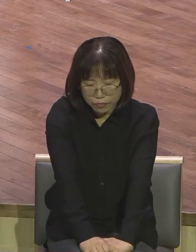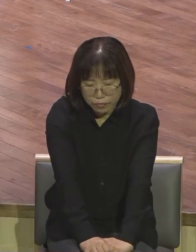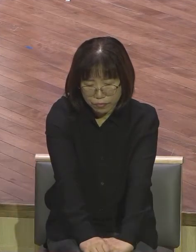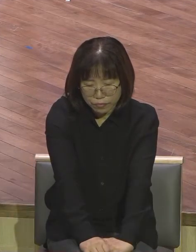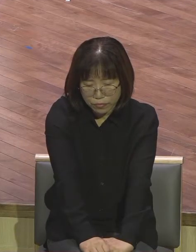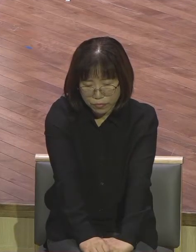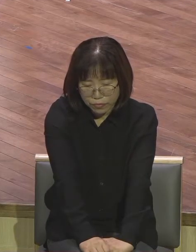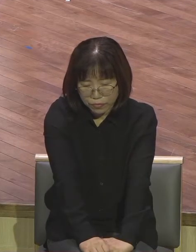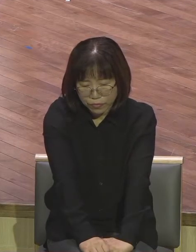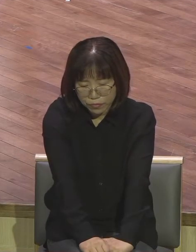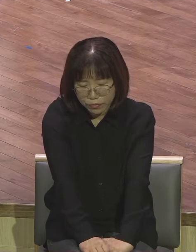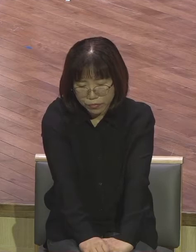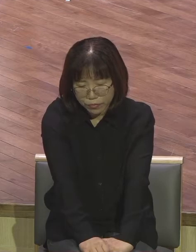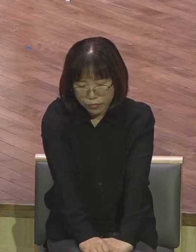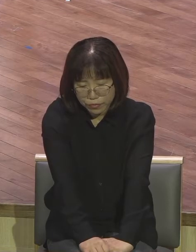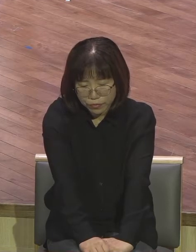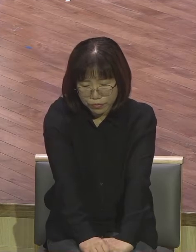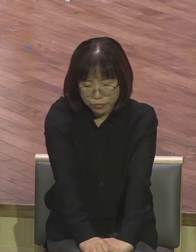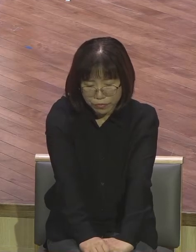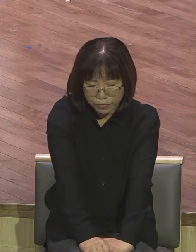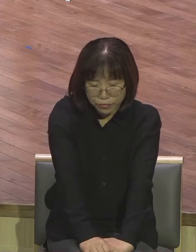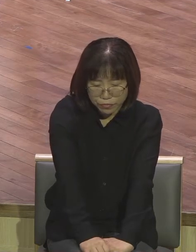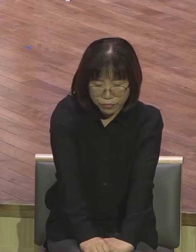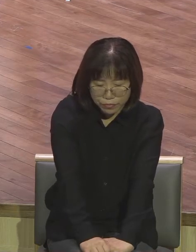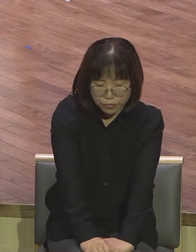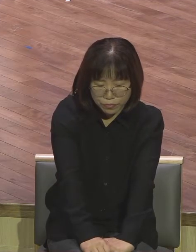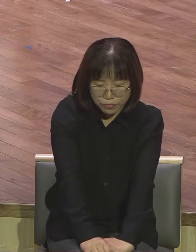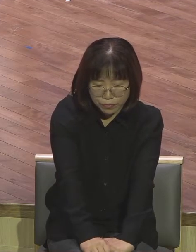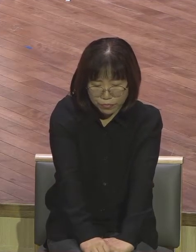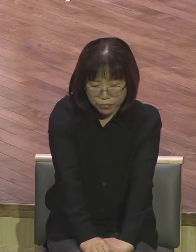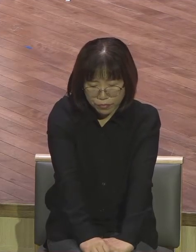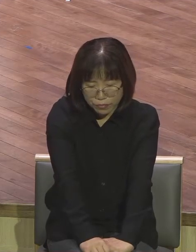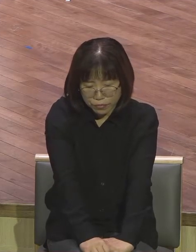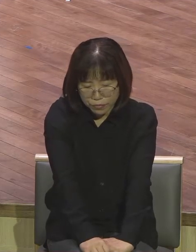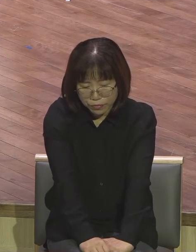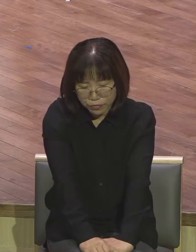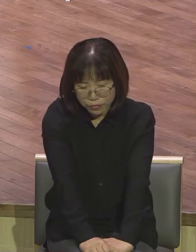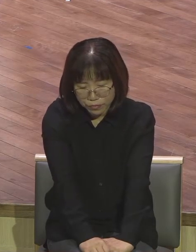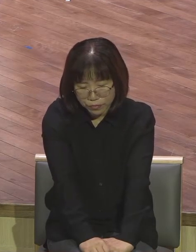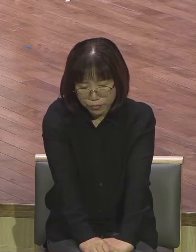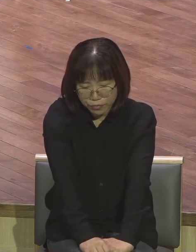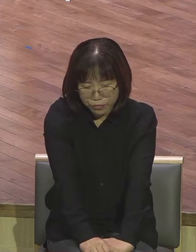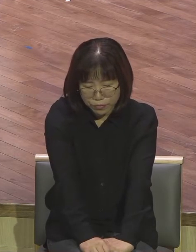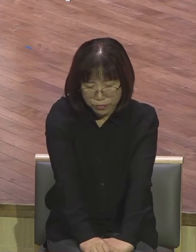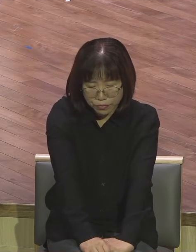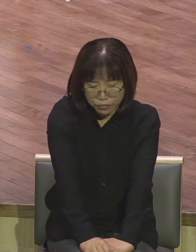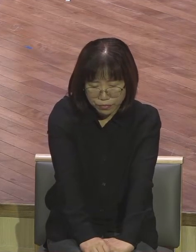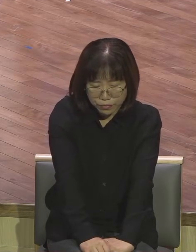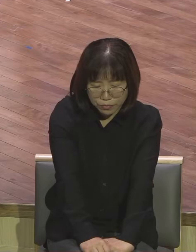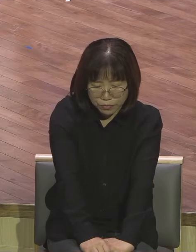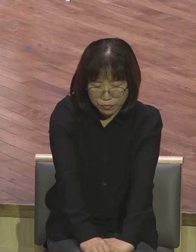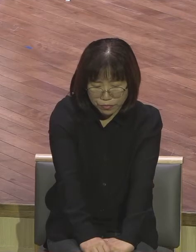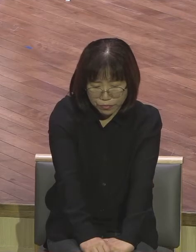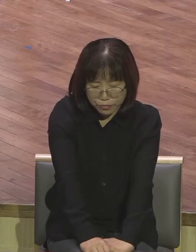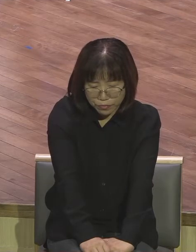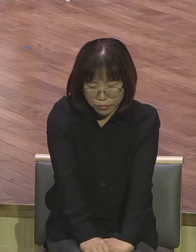저주와 재원과 치욕 모두 질당으로 살아가서 모든 현장을 살기 바랍니다 아버지 그 현장과 함께 아버지 날마다 한 번 살펴보기 바랍니다